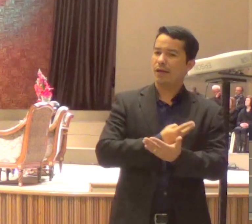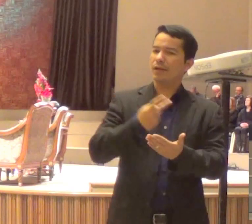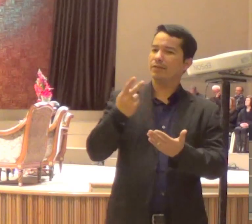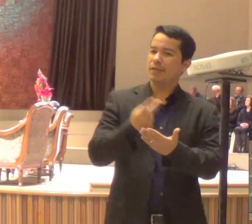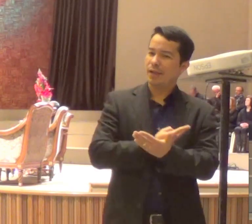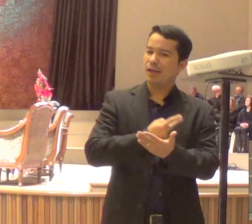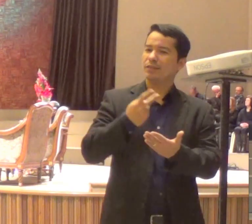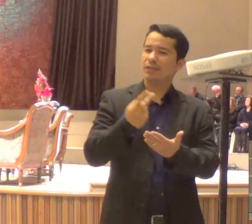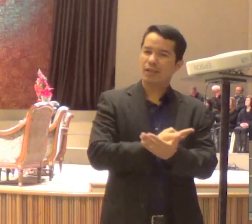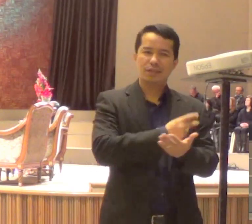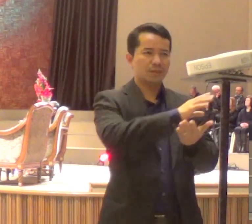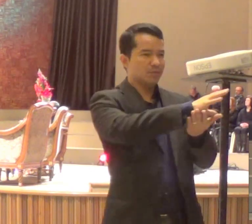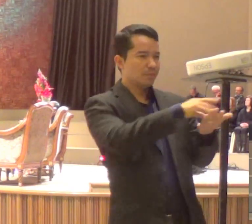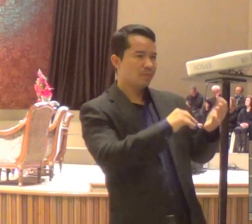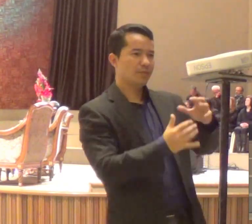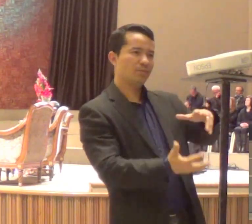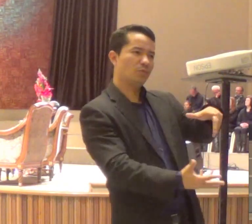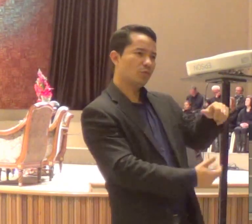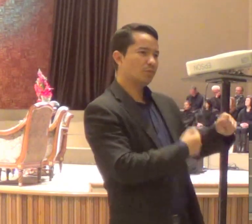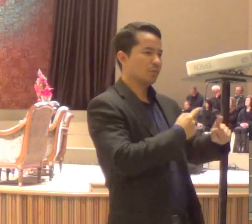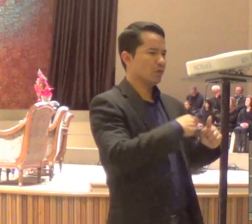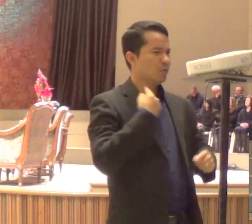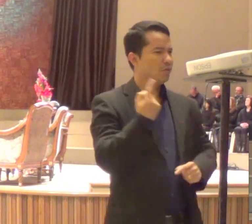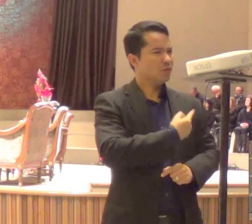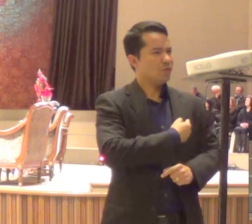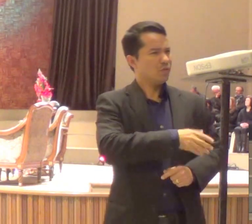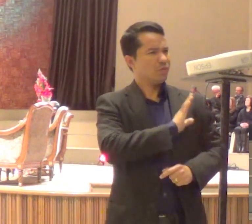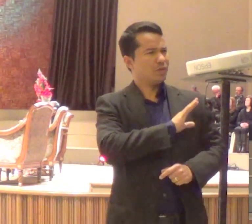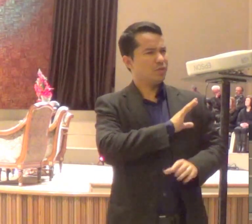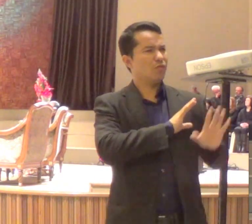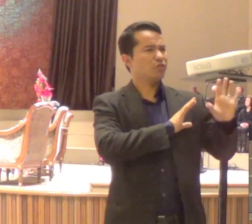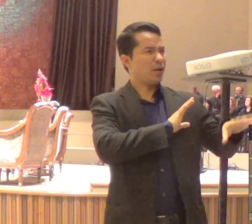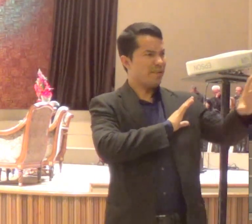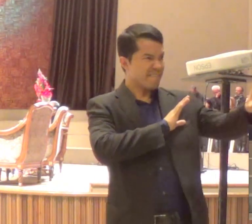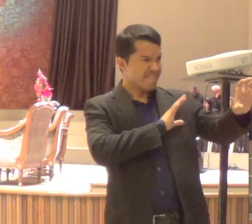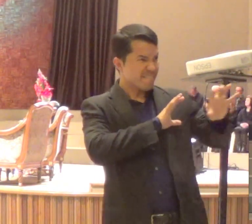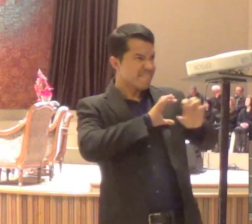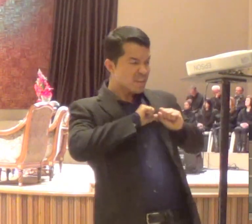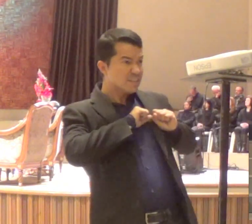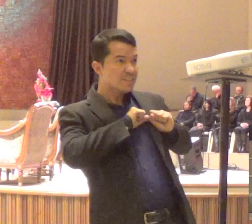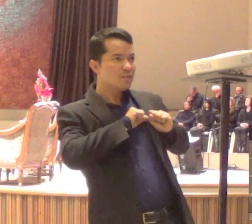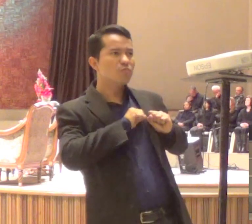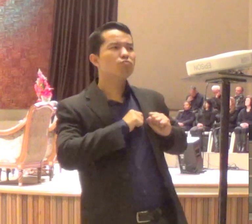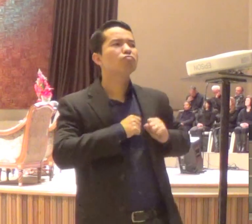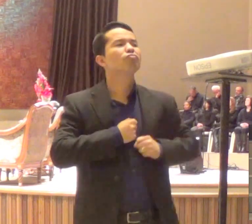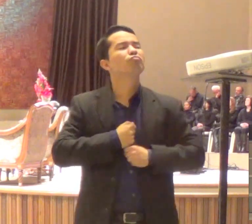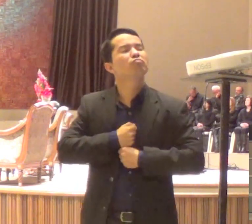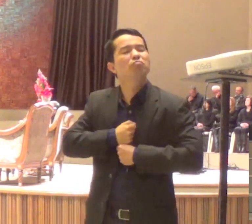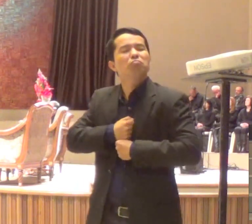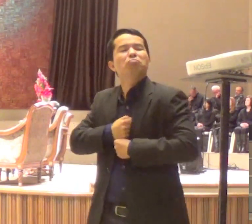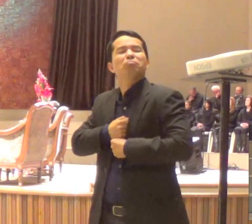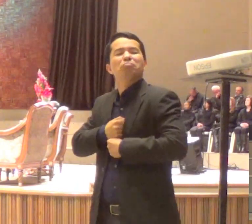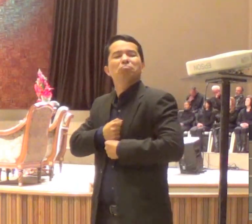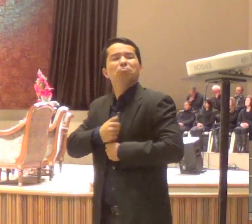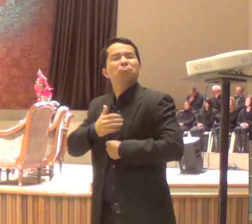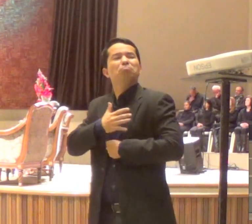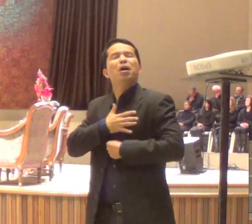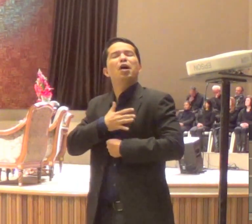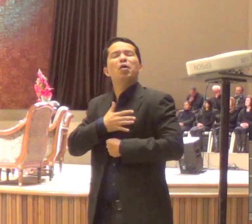coração, e Jesus queria, que eles entendessem, que quando a gente serve a Deus,